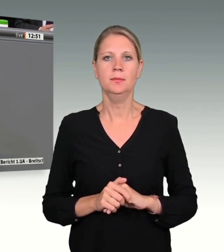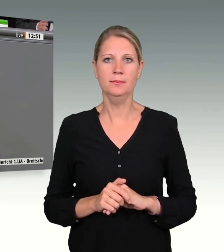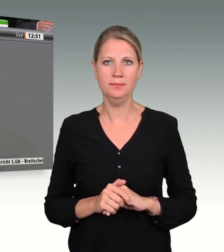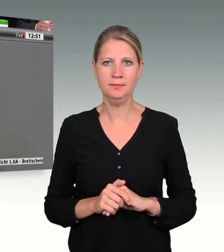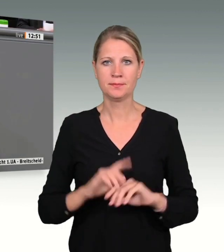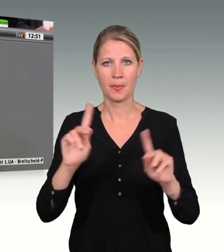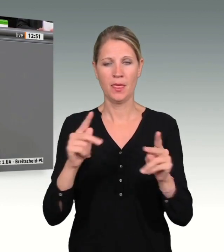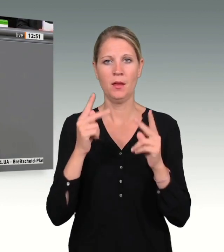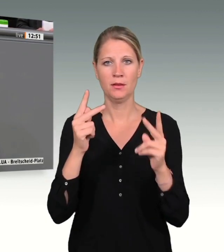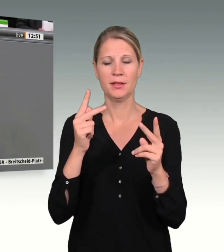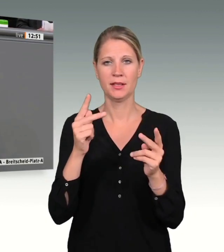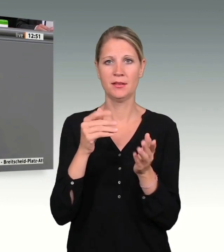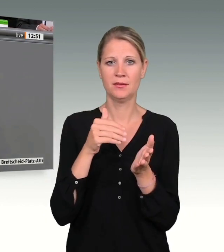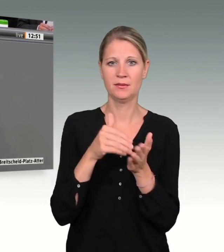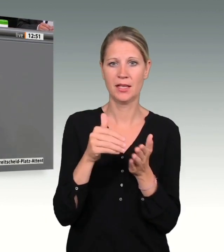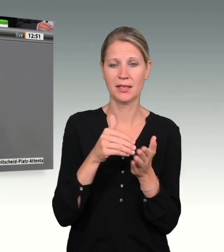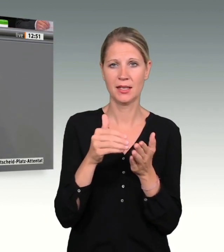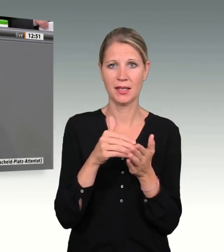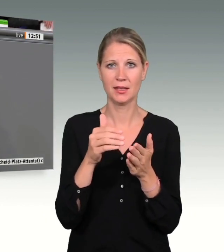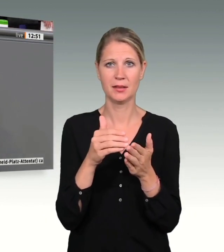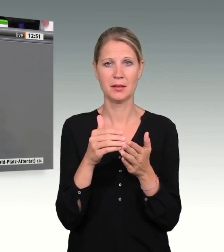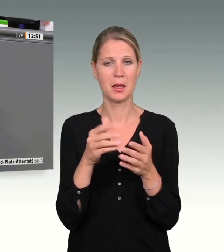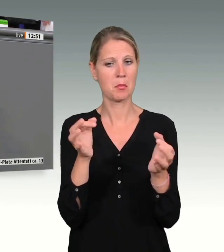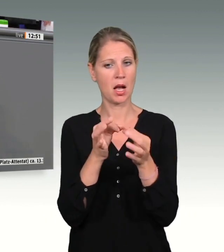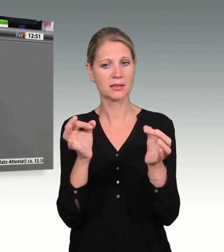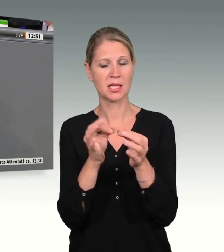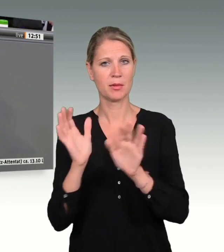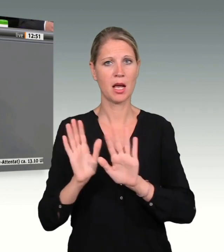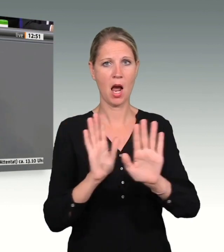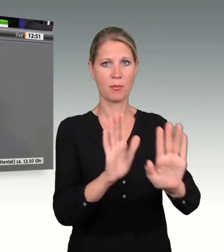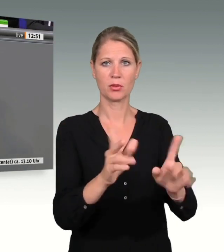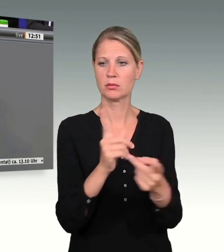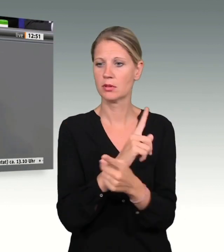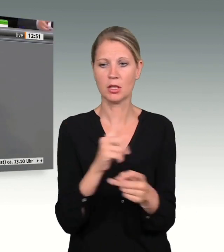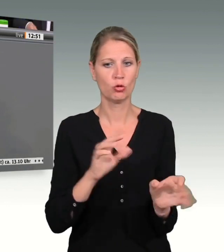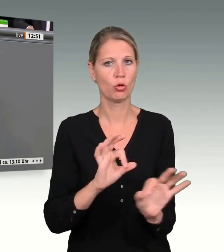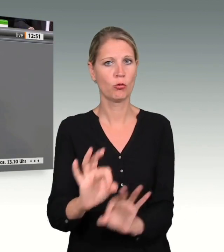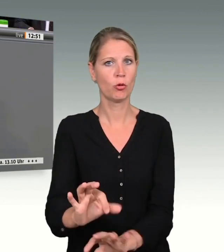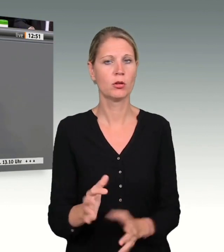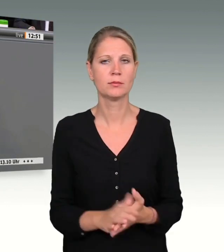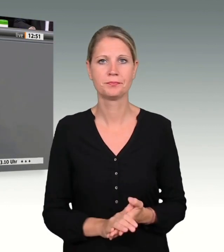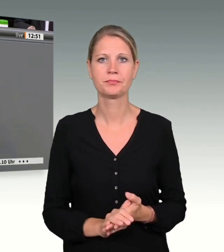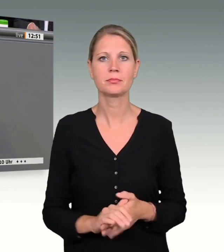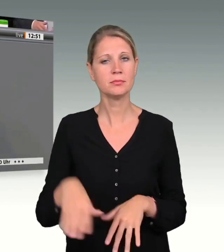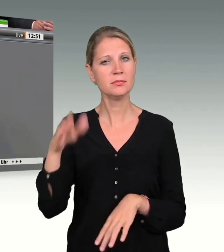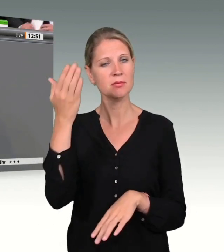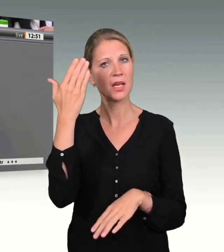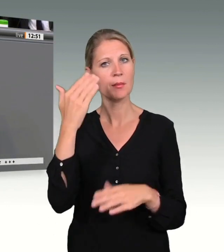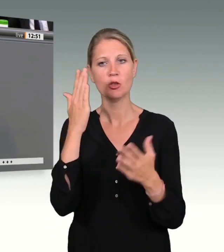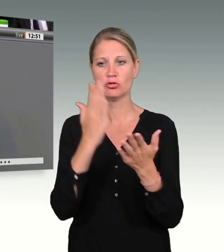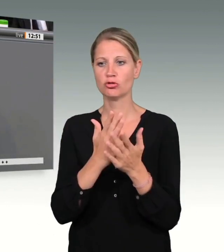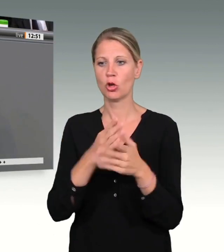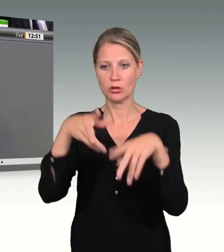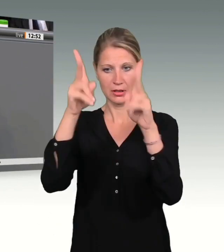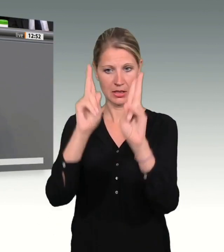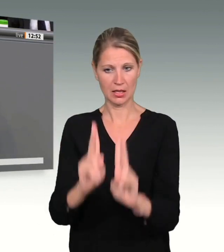Maßnahmen nicht durchgeführt worden sind. Auch wenn es damals bereits das geltende Recht hergab, so ist auch wichtig,